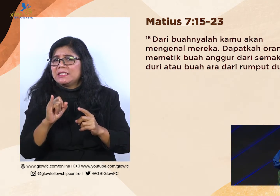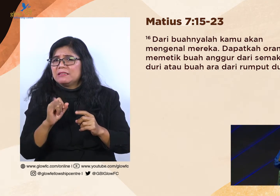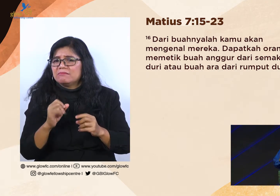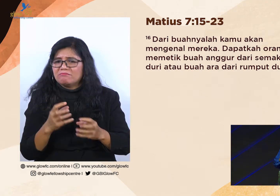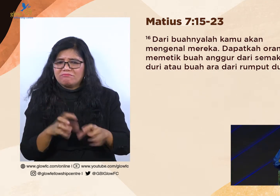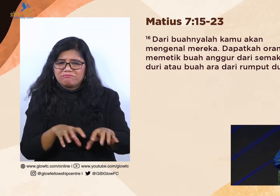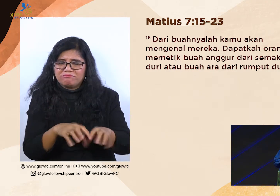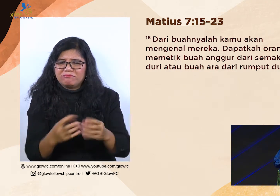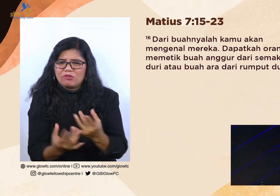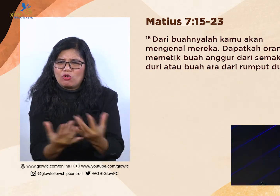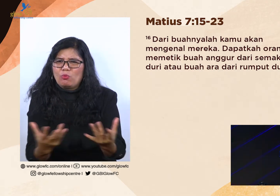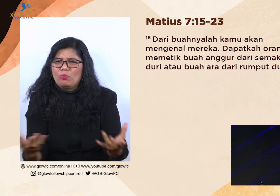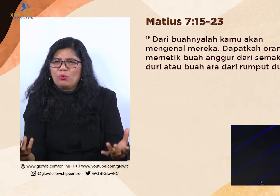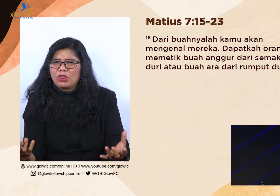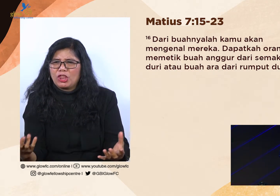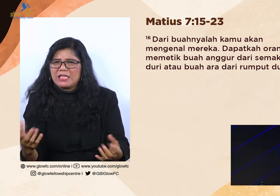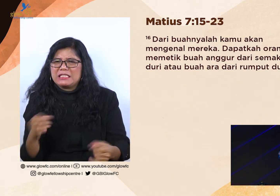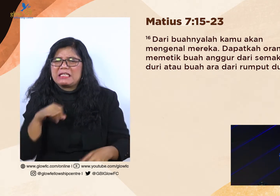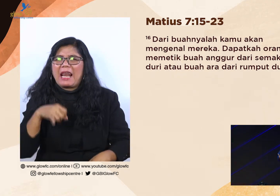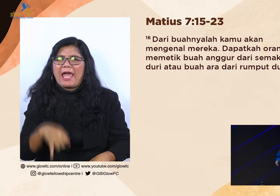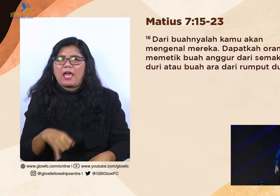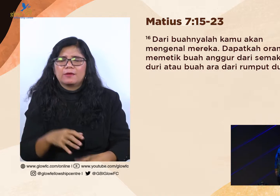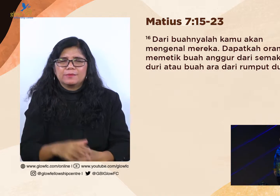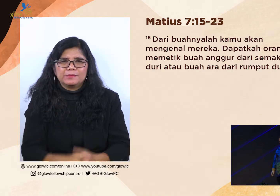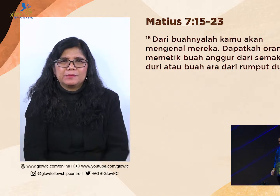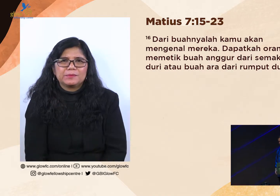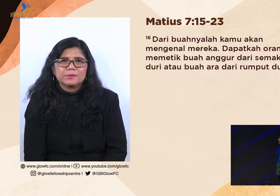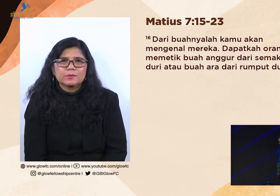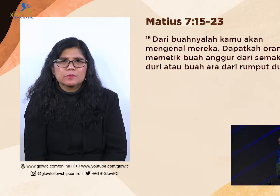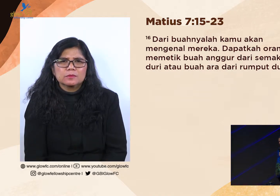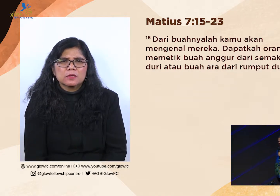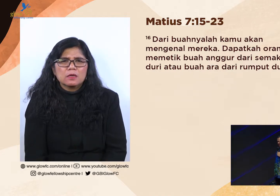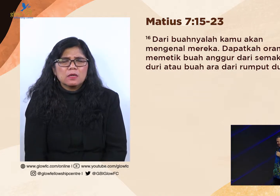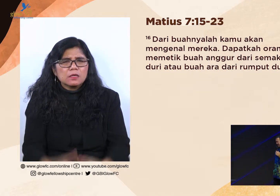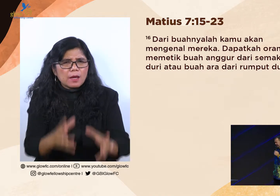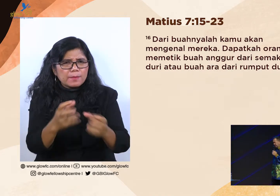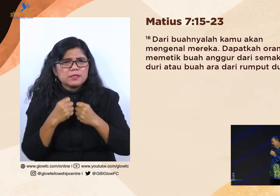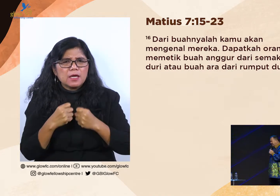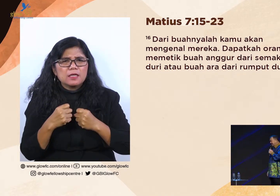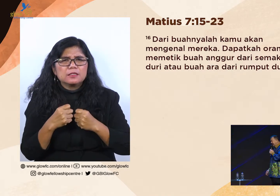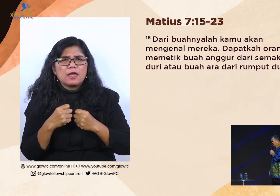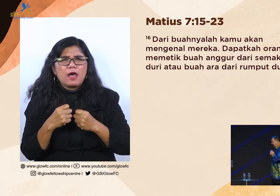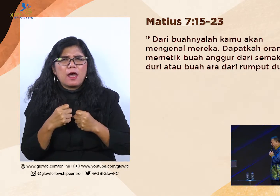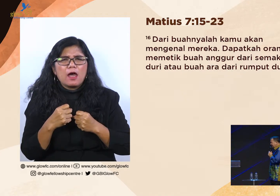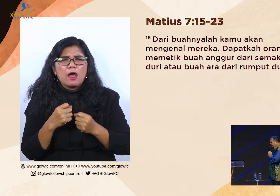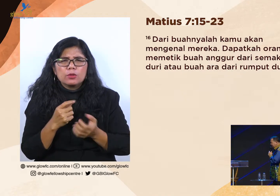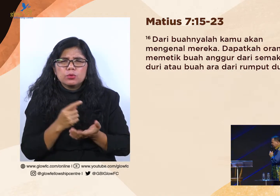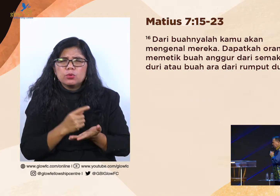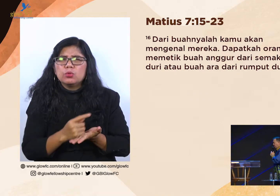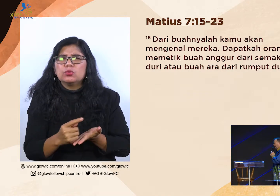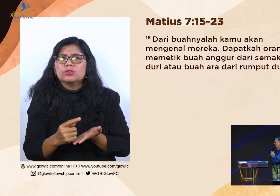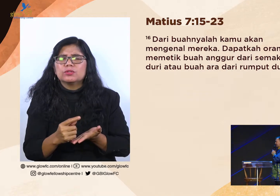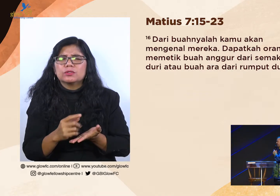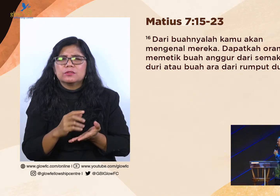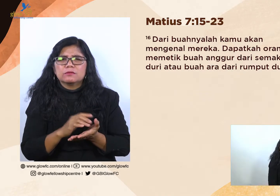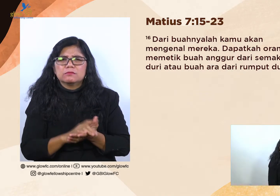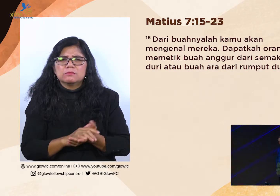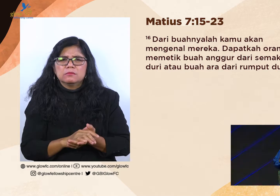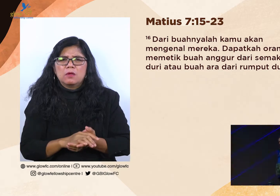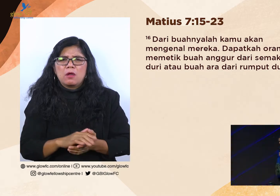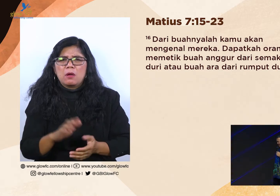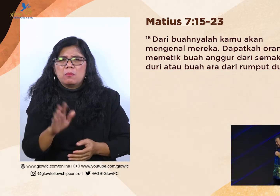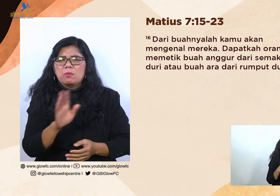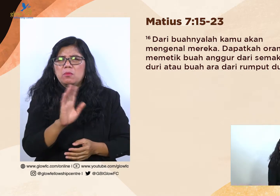Dapatkah kita mendapat sesuatu yang tulus dari pengajaran-pengajaran yang penuh kesombongan dan